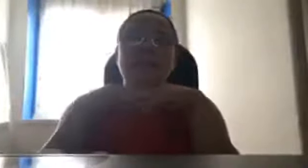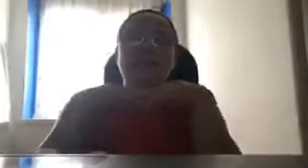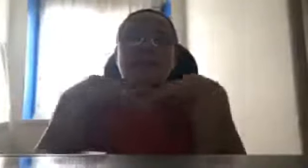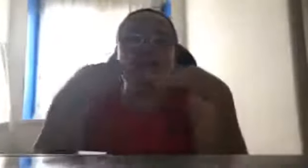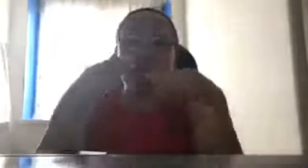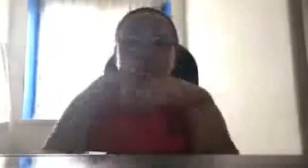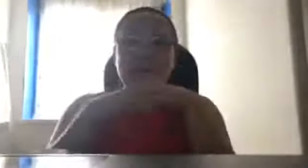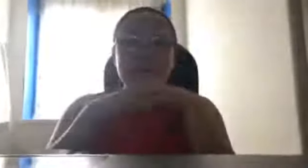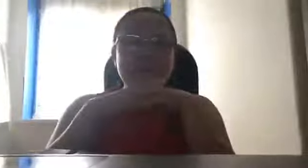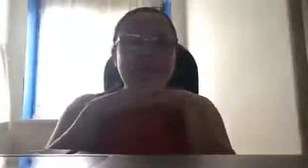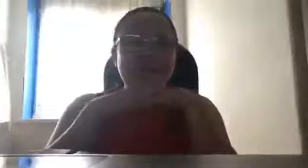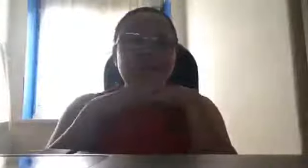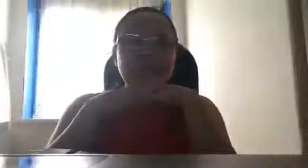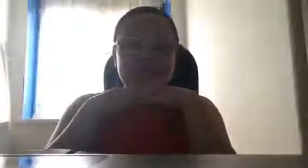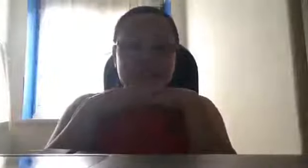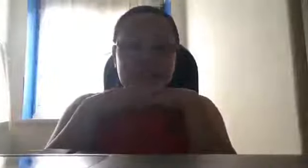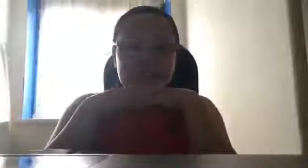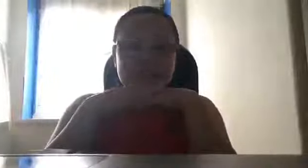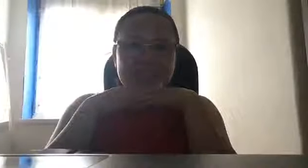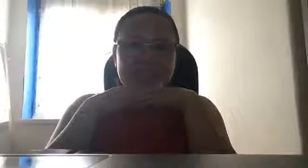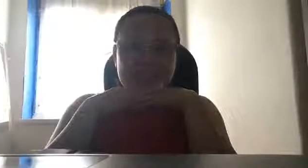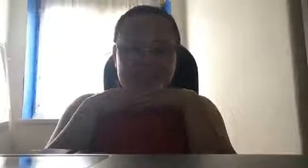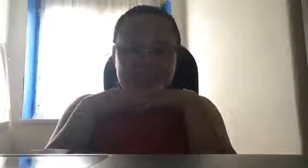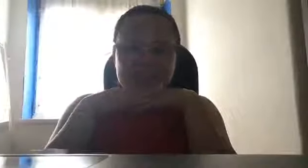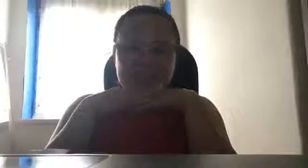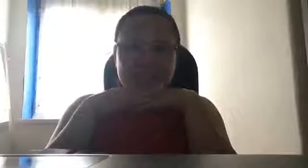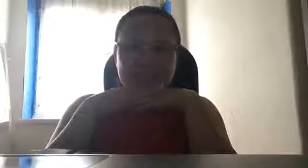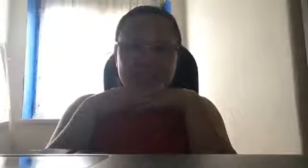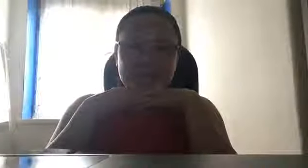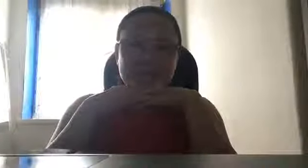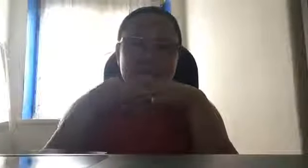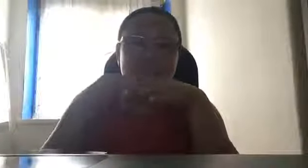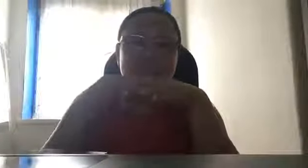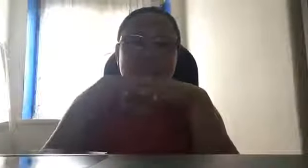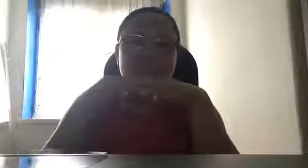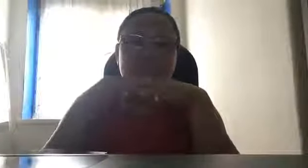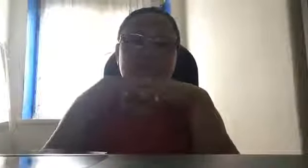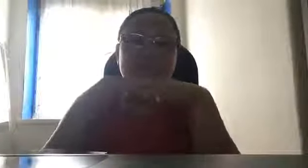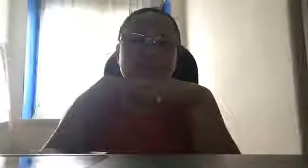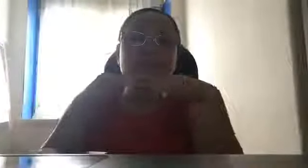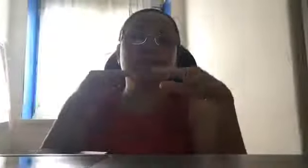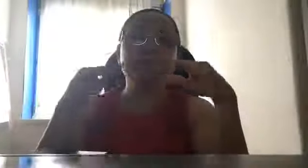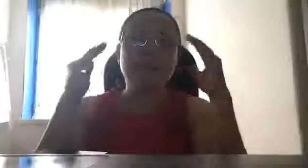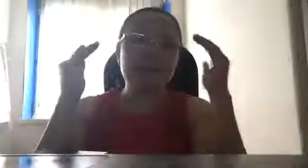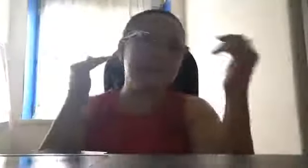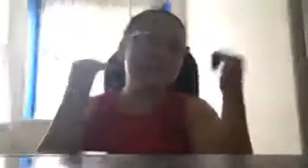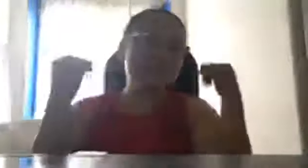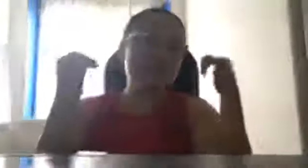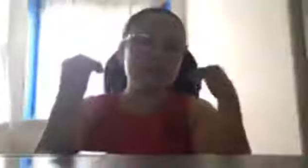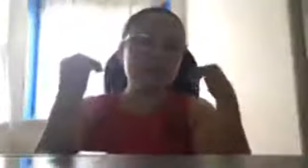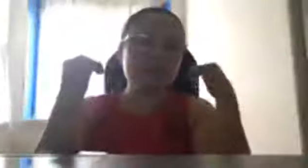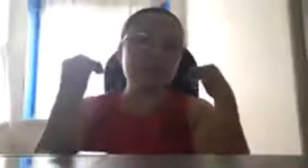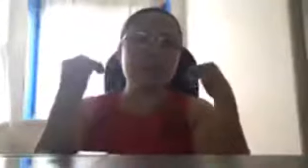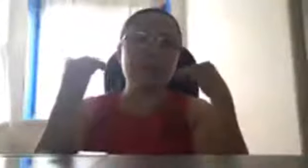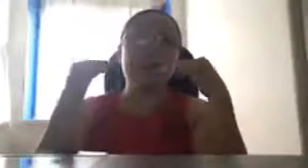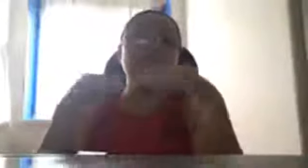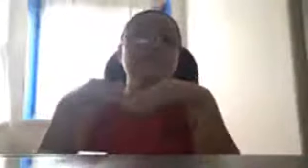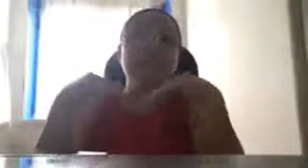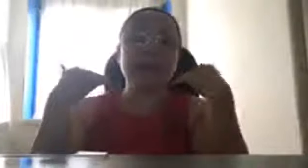Ngayon, dumako naman tayo sa security ng Philippines, Pilipinas. Itong, ang message ko before, para sa mga